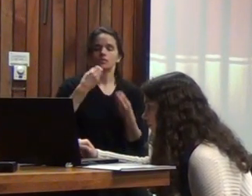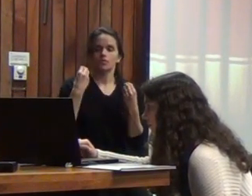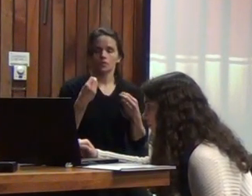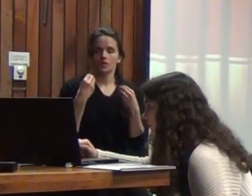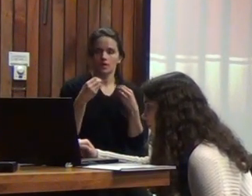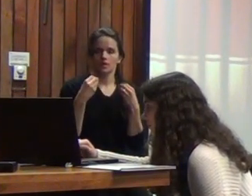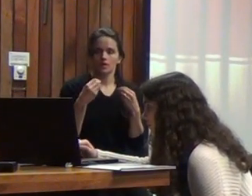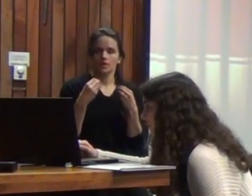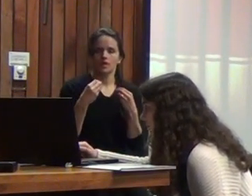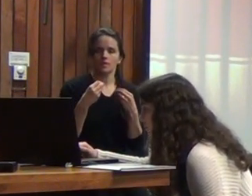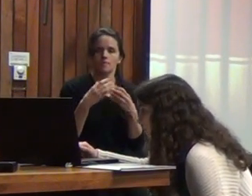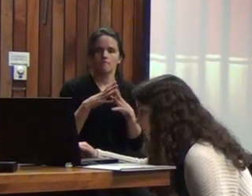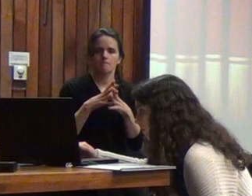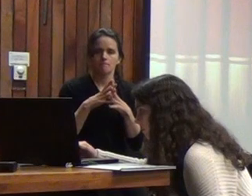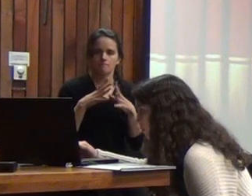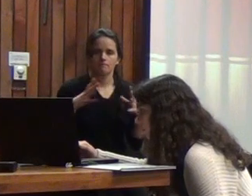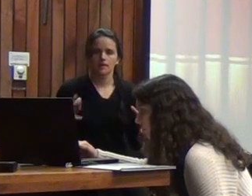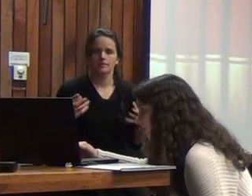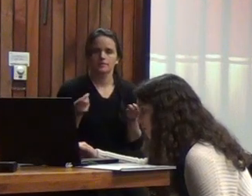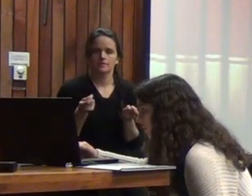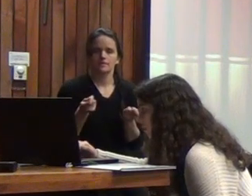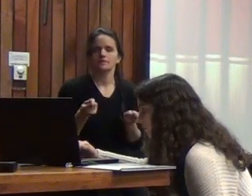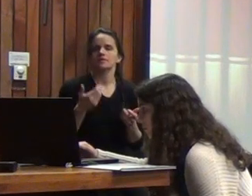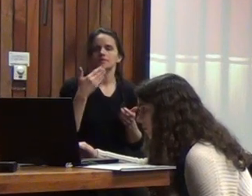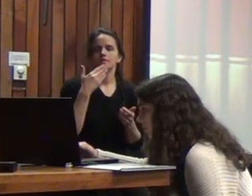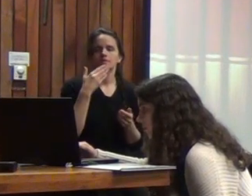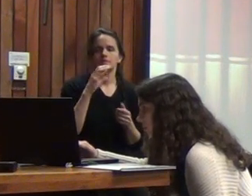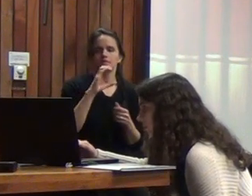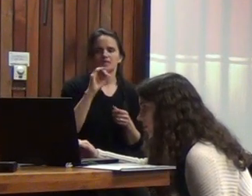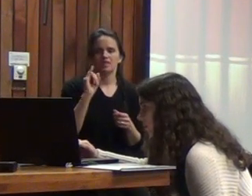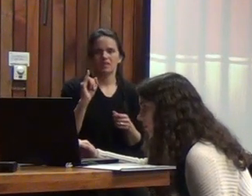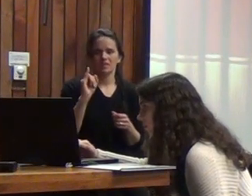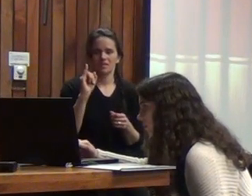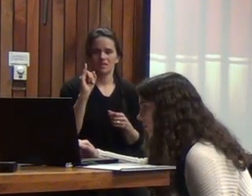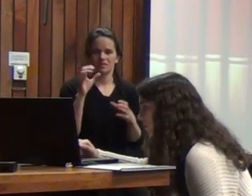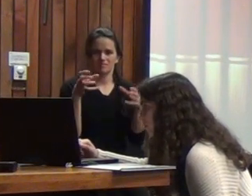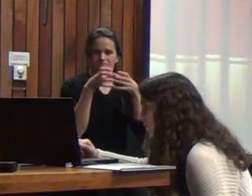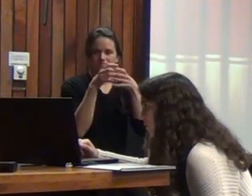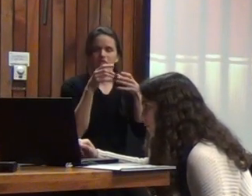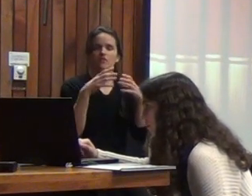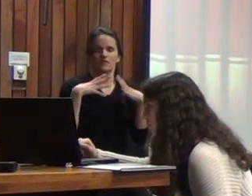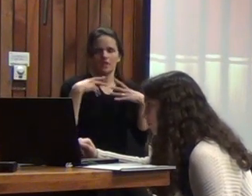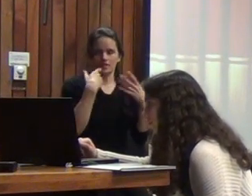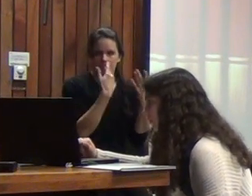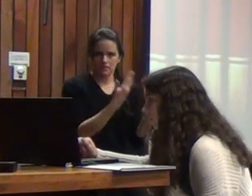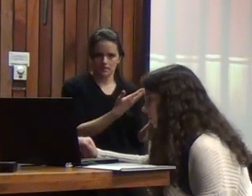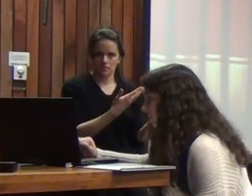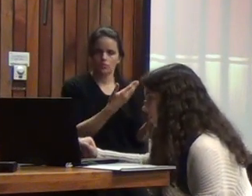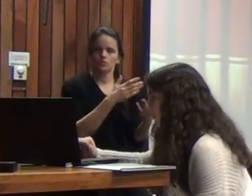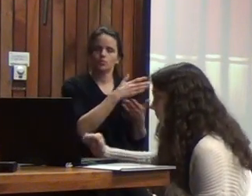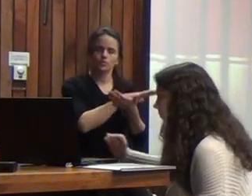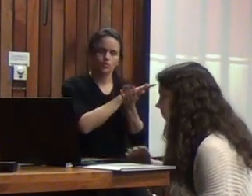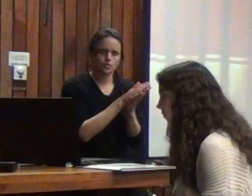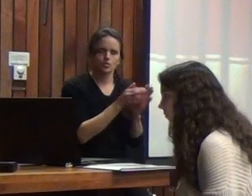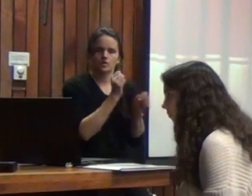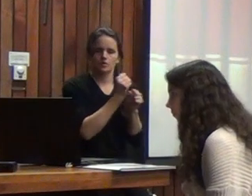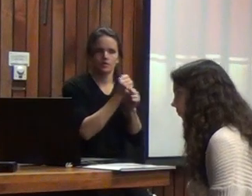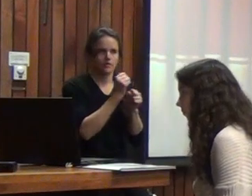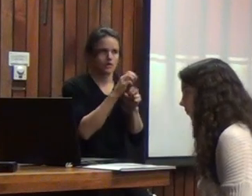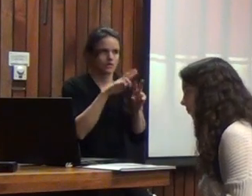y encuentro que tiene mucho más riqueza que solamente un CI yo de verdad y los felicito en todo lo que hicieron y como